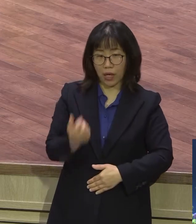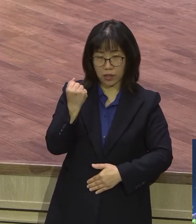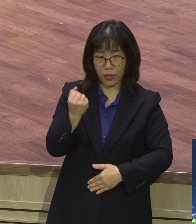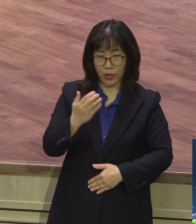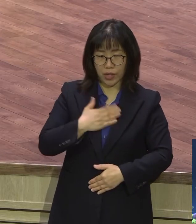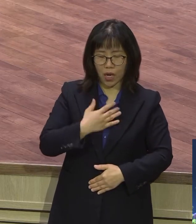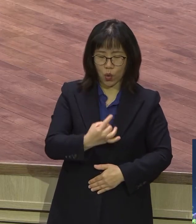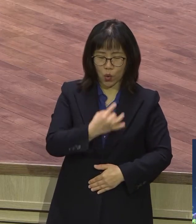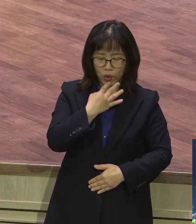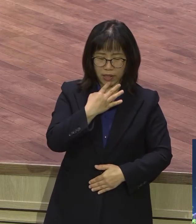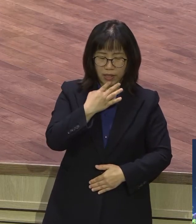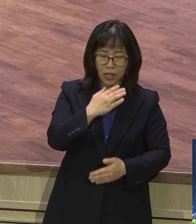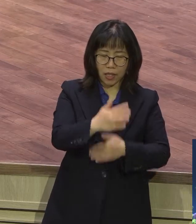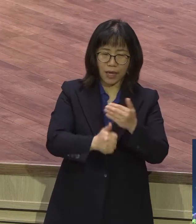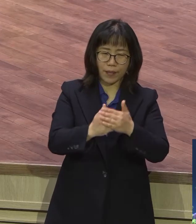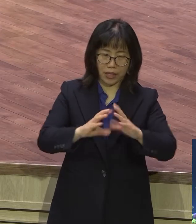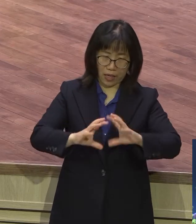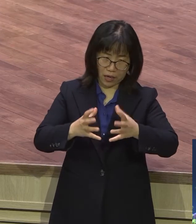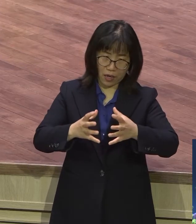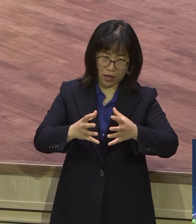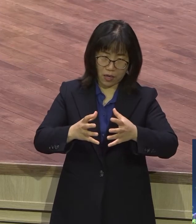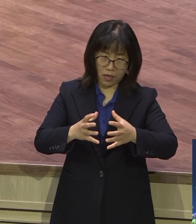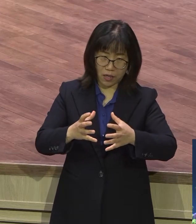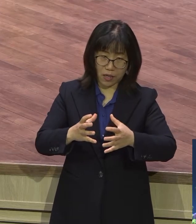오직 성청만이다 아멘 통과